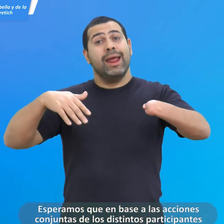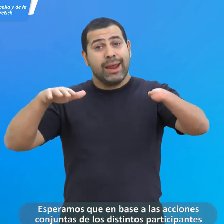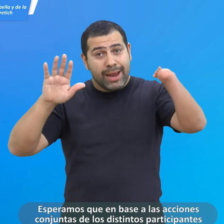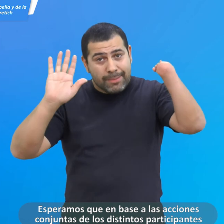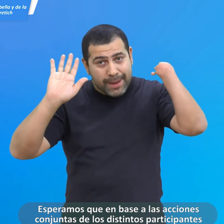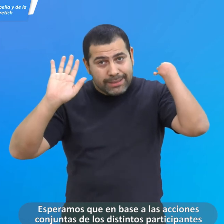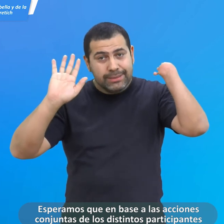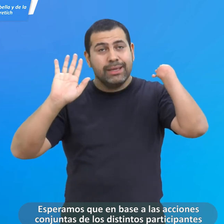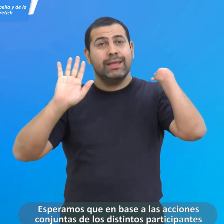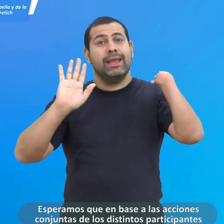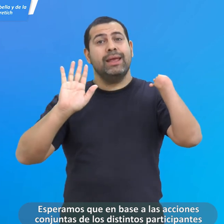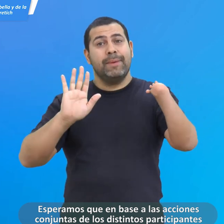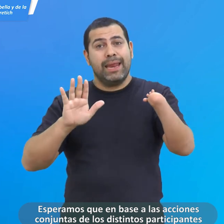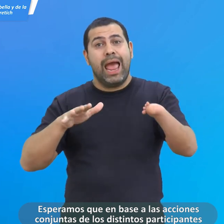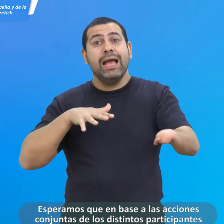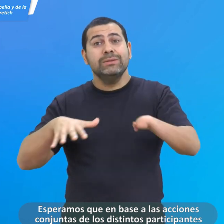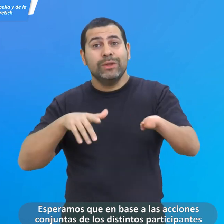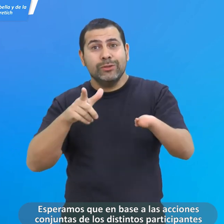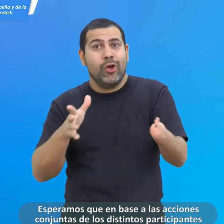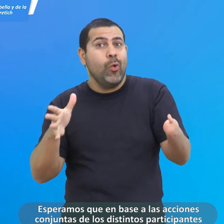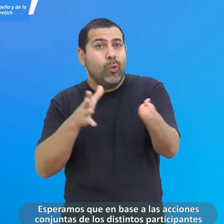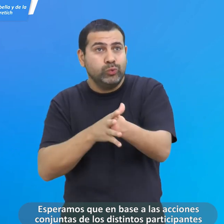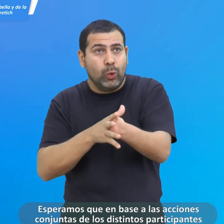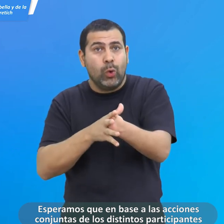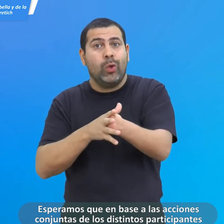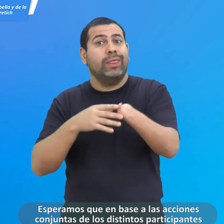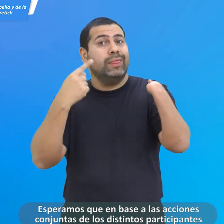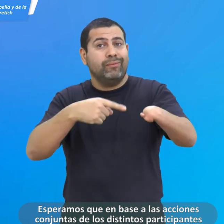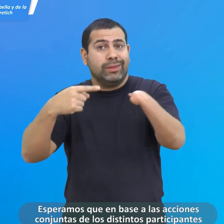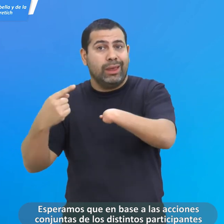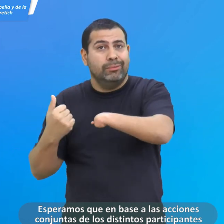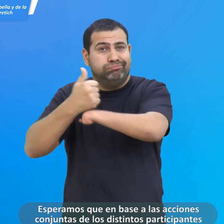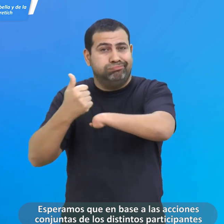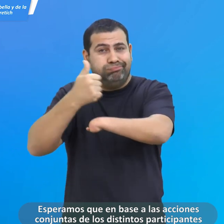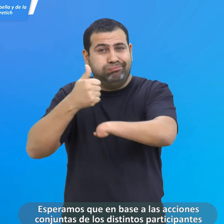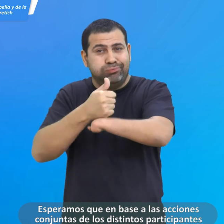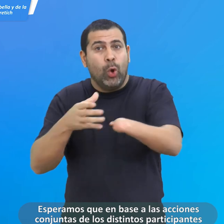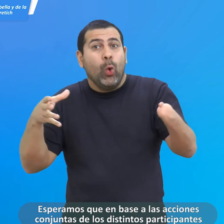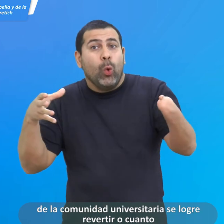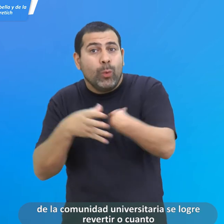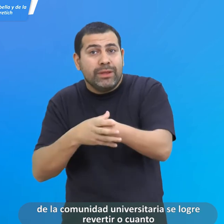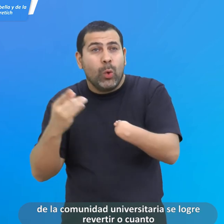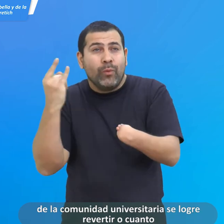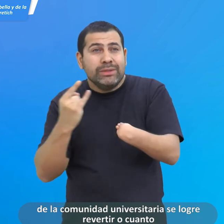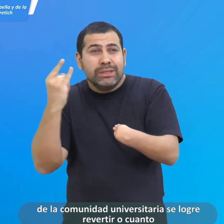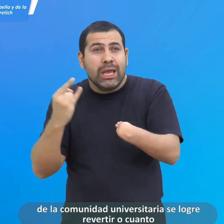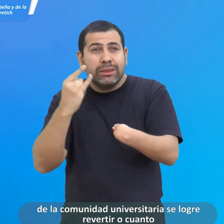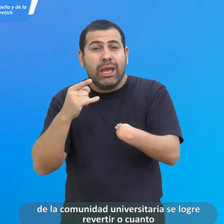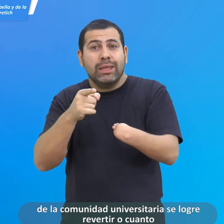Esperamos que en base a las acciones conjuntas de los distintos participantes de la comunidad